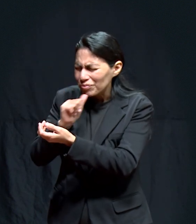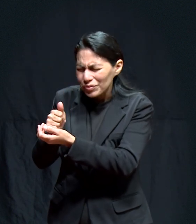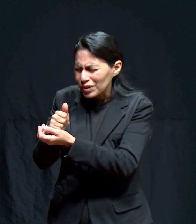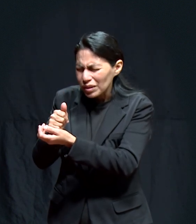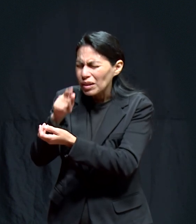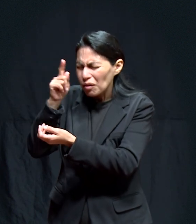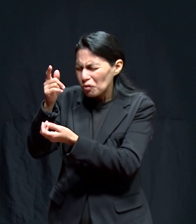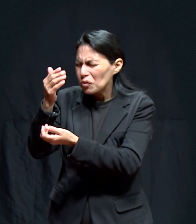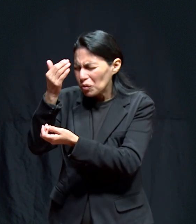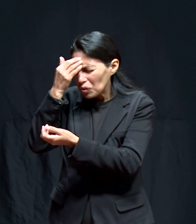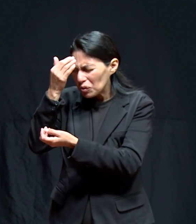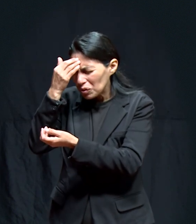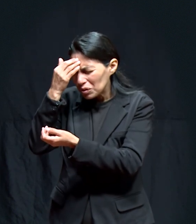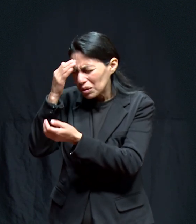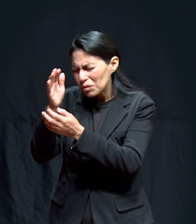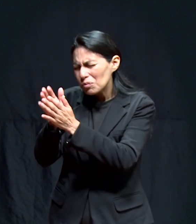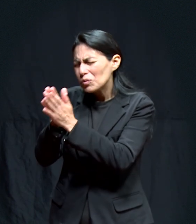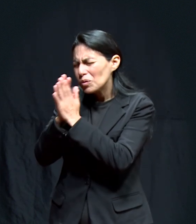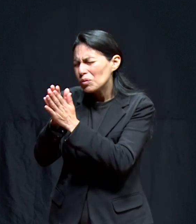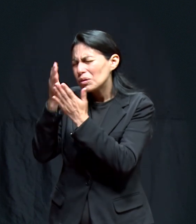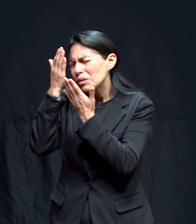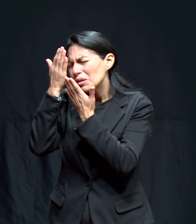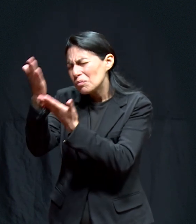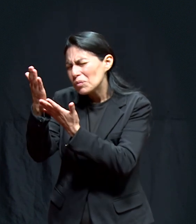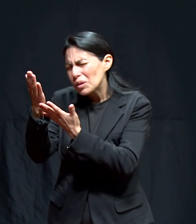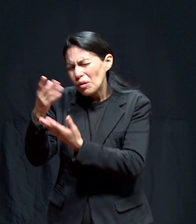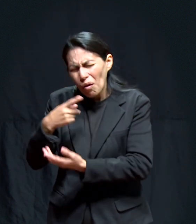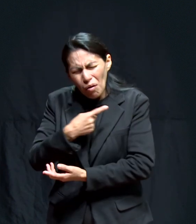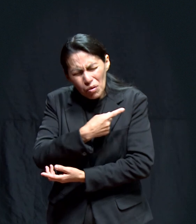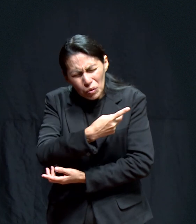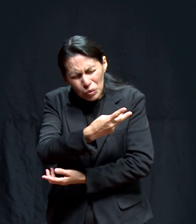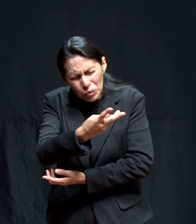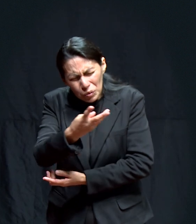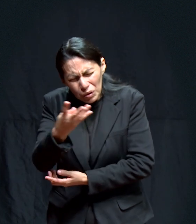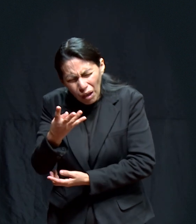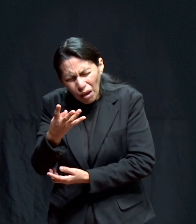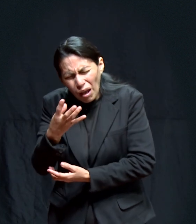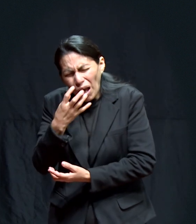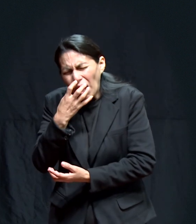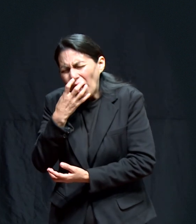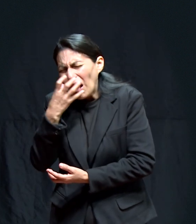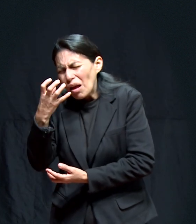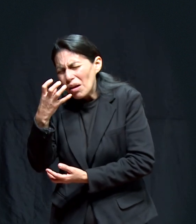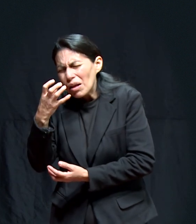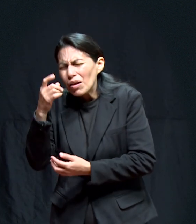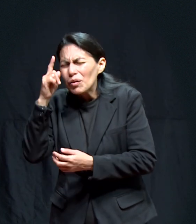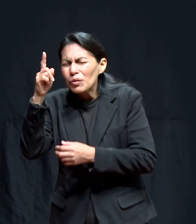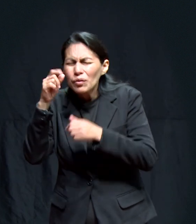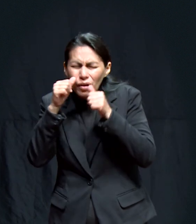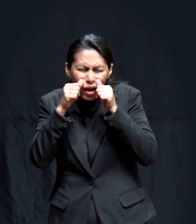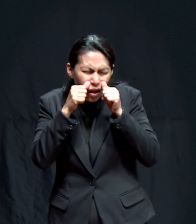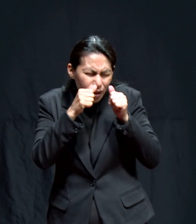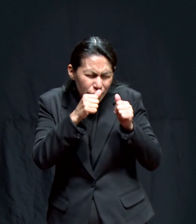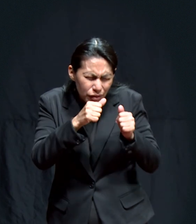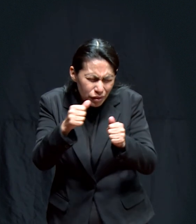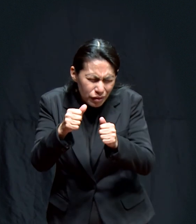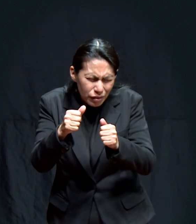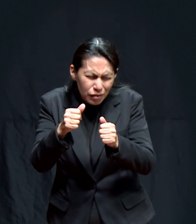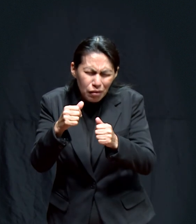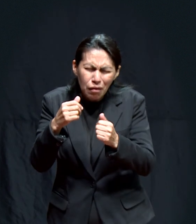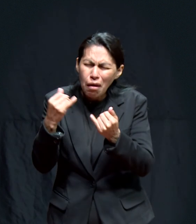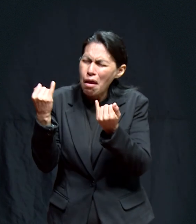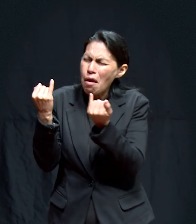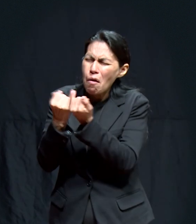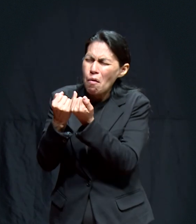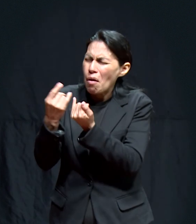Oye el clamor De esa gente Amén Como oyes Señor El clamor nuestro Cada vez que acudimos A ti